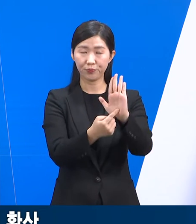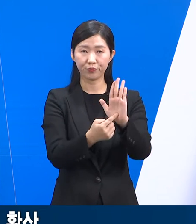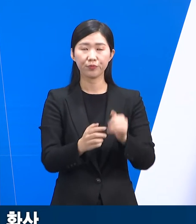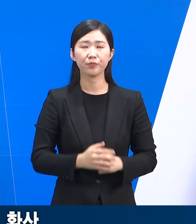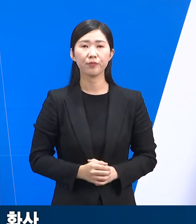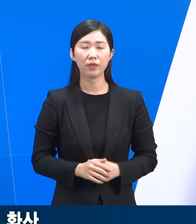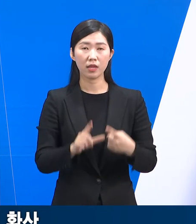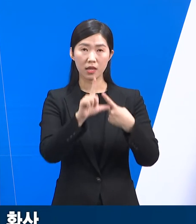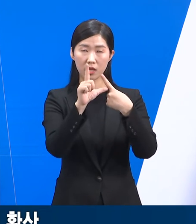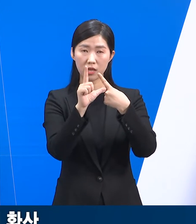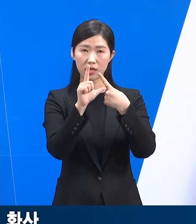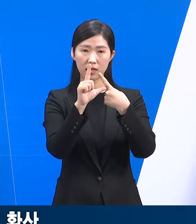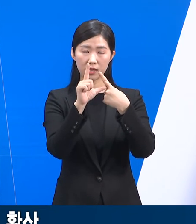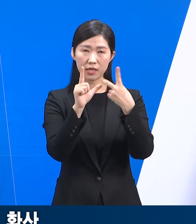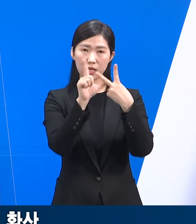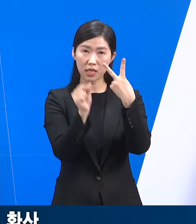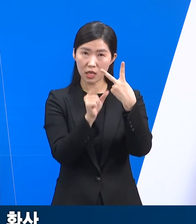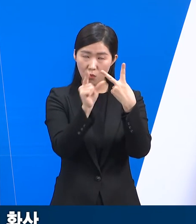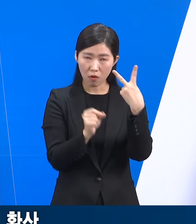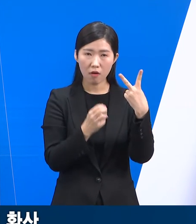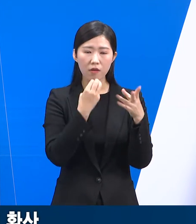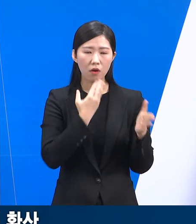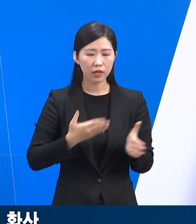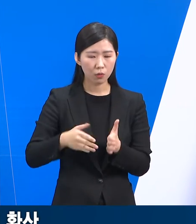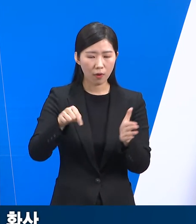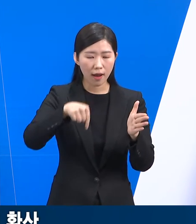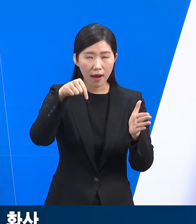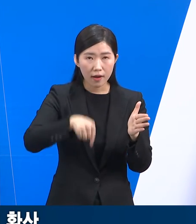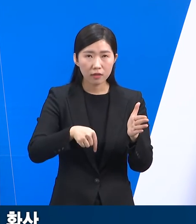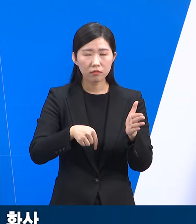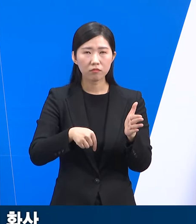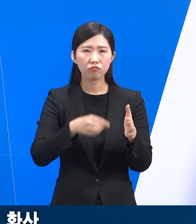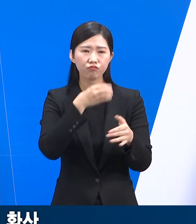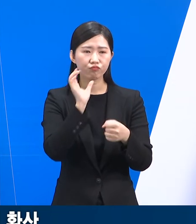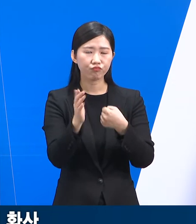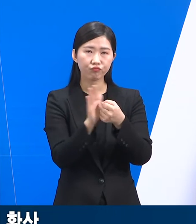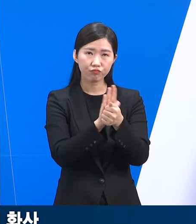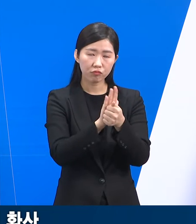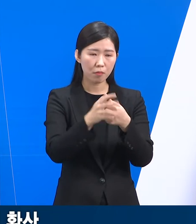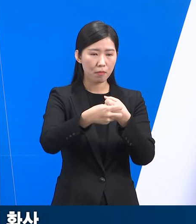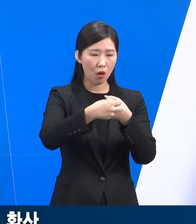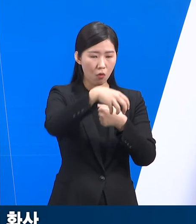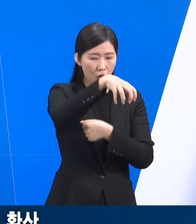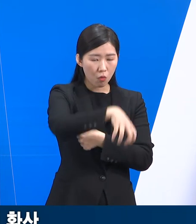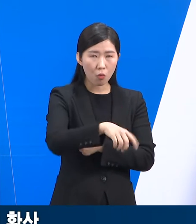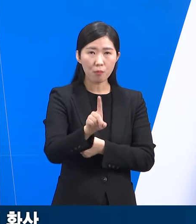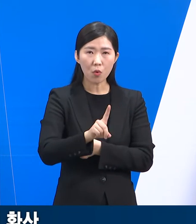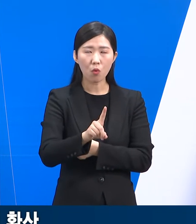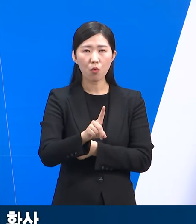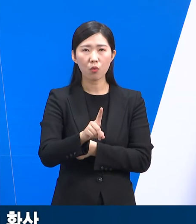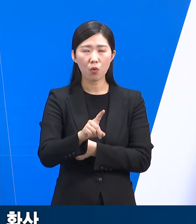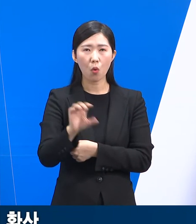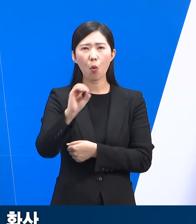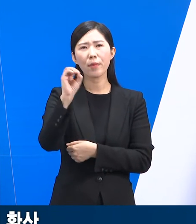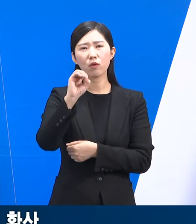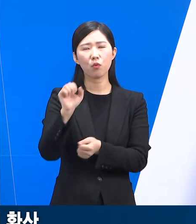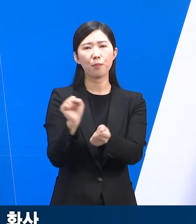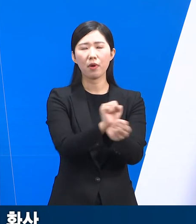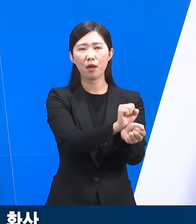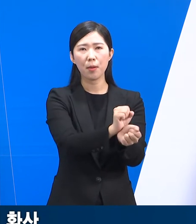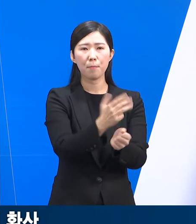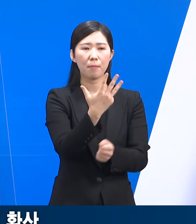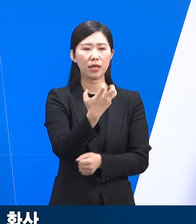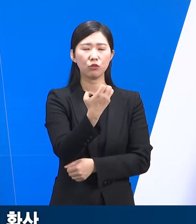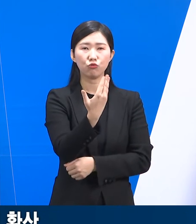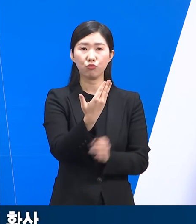요양원 및 요양병원에서 발생한 오미크론 변이 집단 관련 2건에 대해서 89명에 대한 확진자에